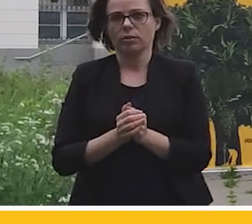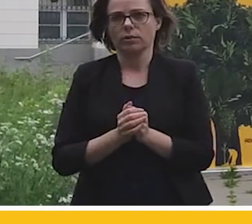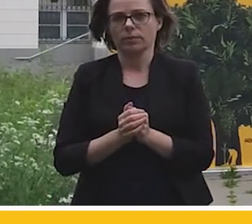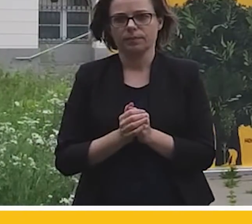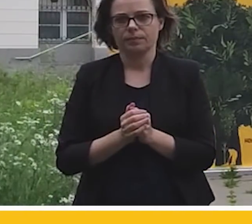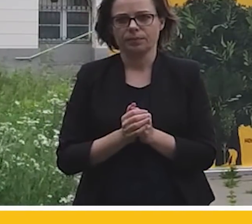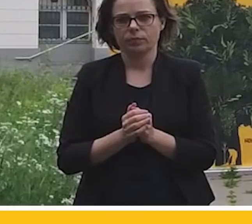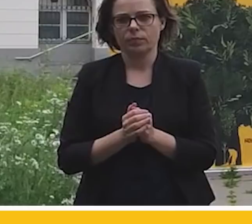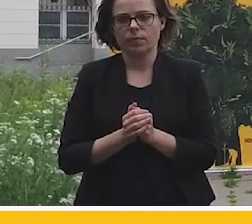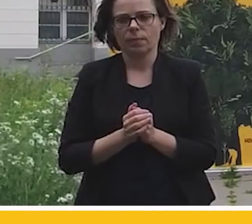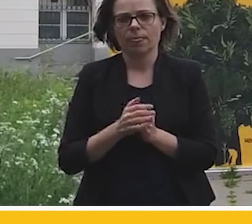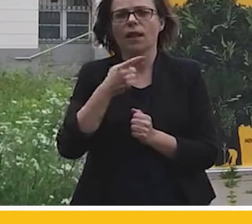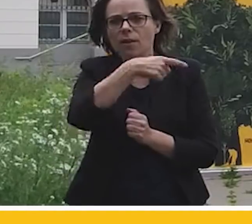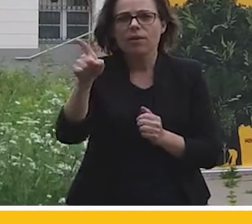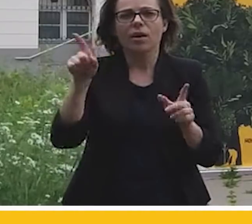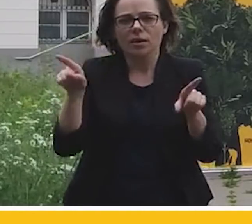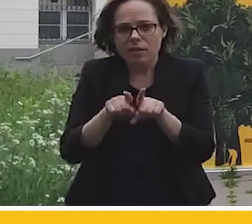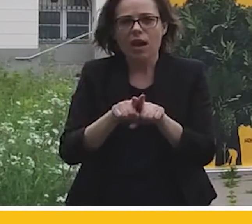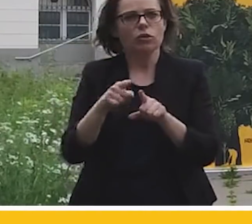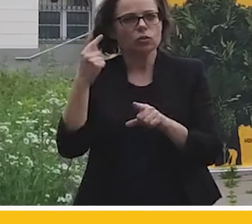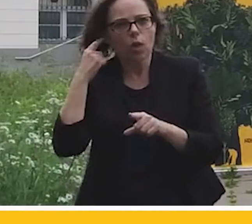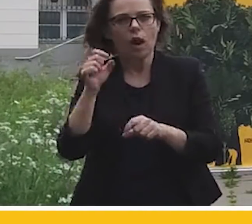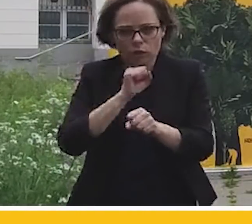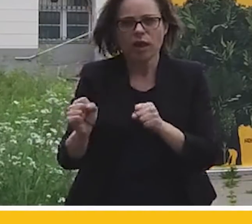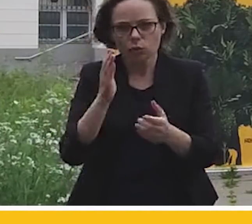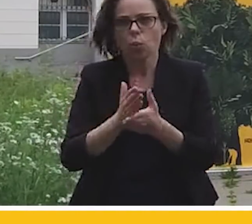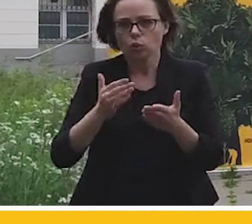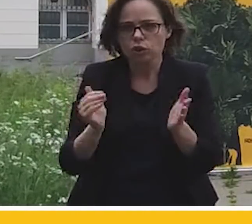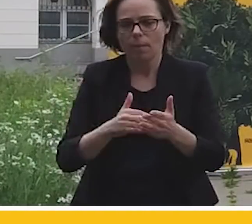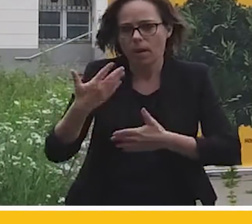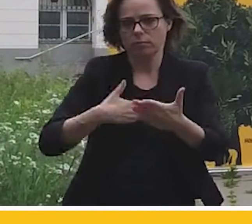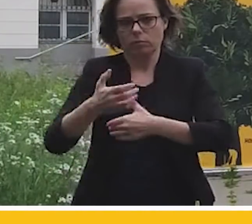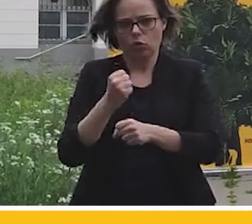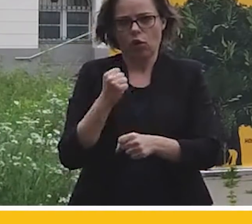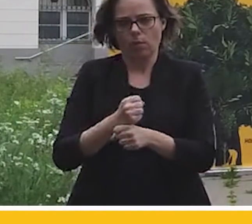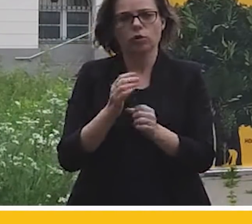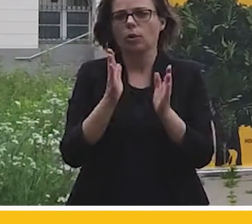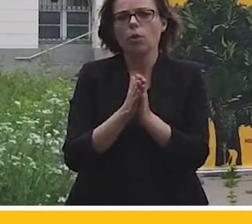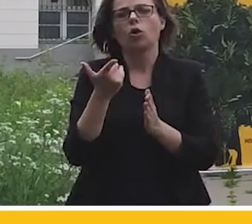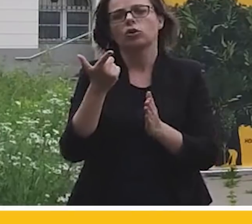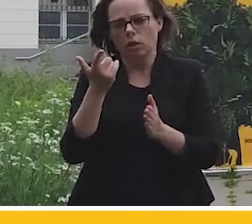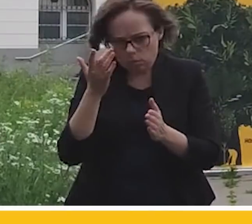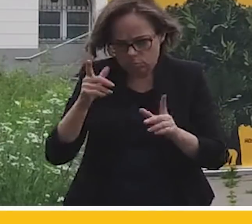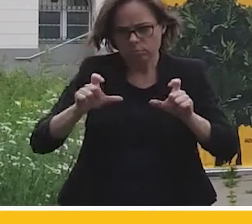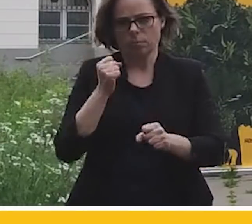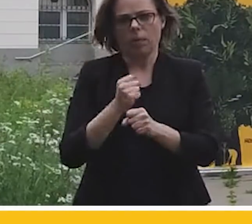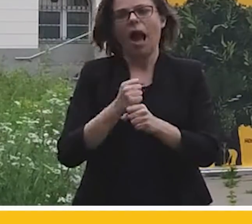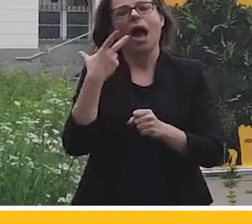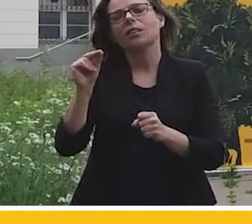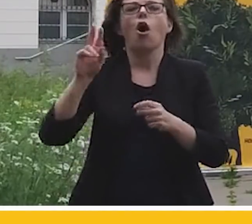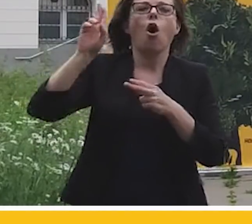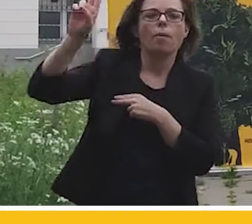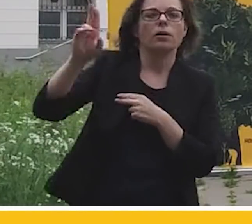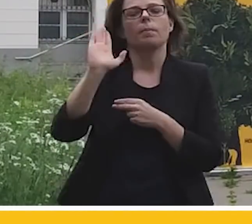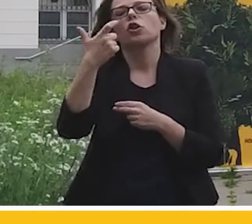I w moich uszach i w waszych uszach pewnie też dzwoni coraz częściej. A więc weźmy się wreszcie do roboty, a nie obiecujmy sobie stumilionowych oczek wodnych.